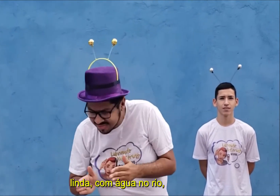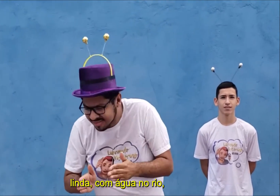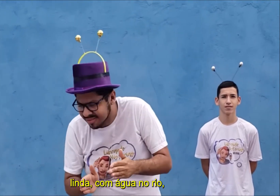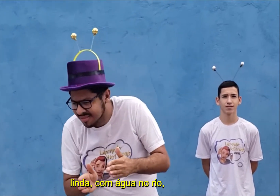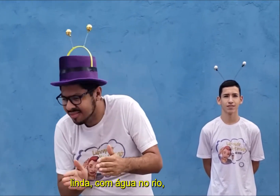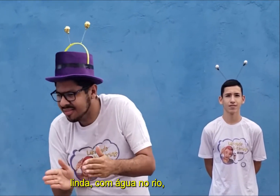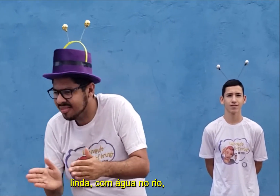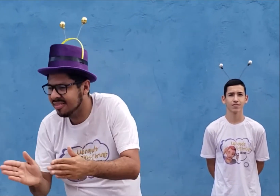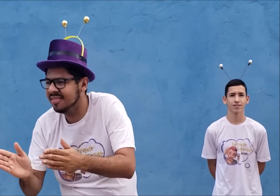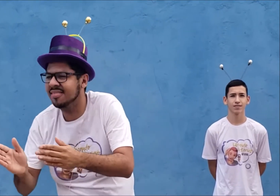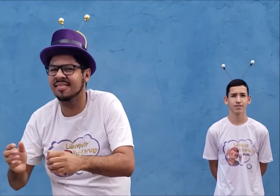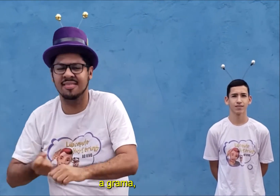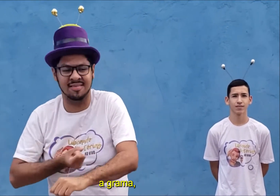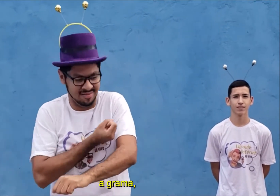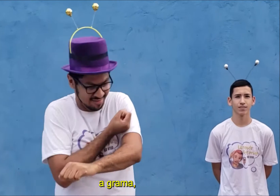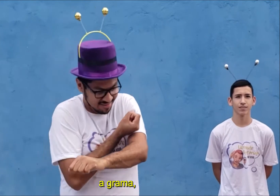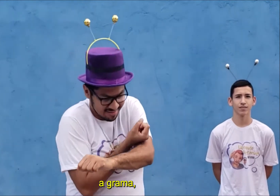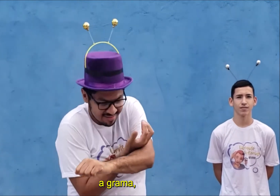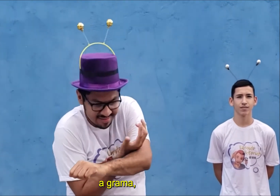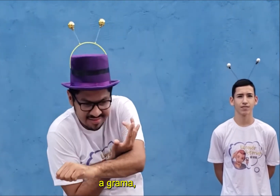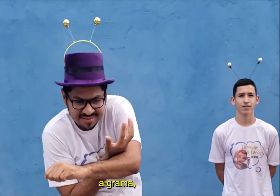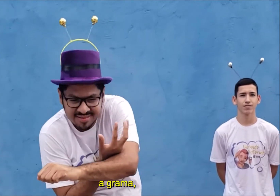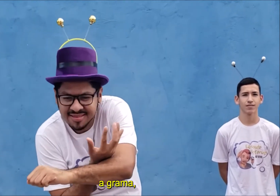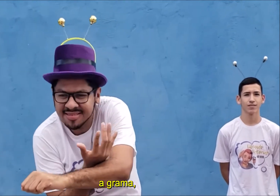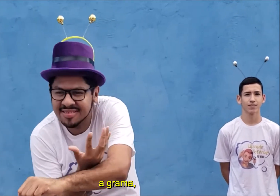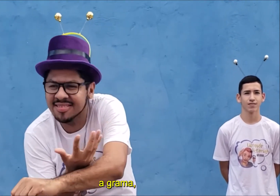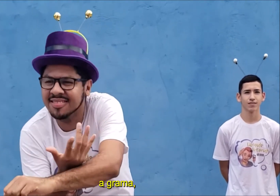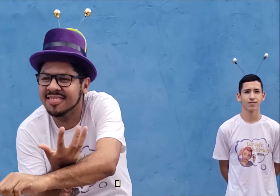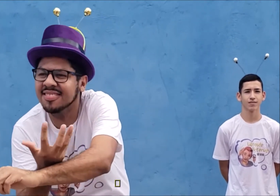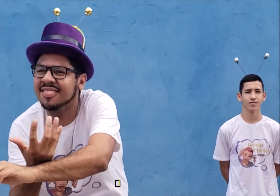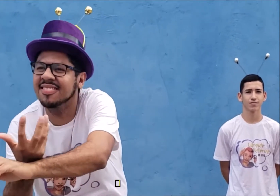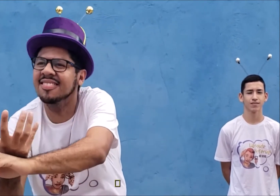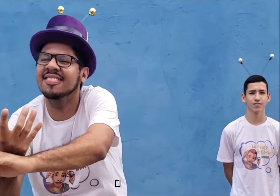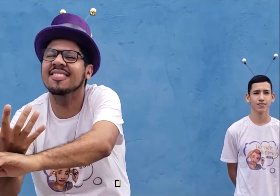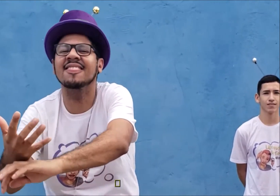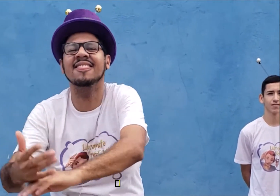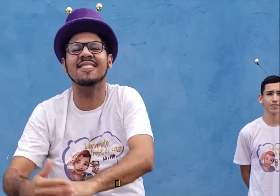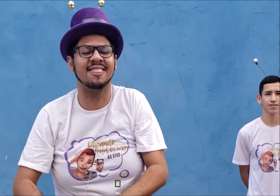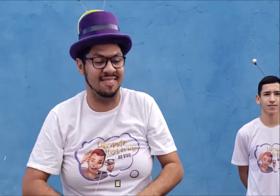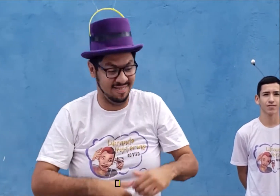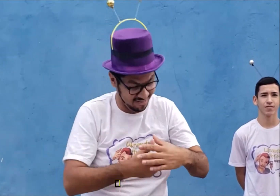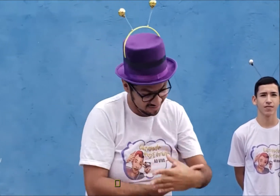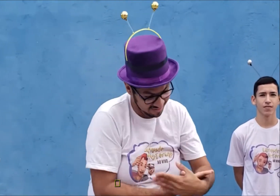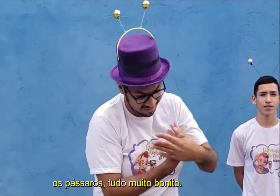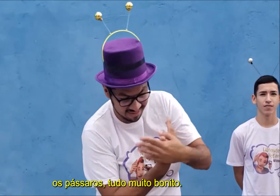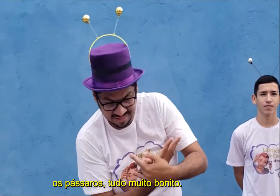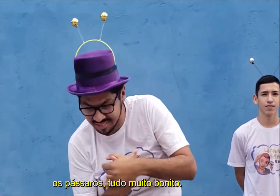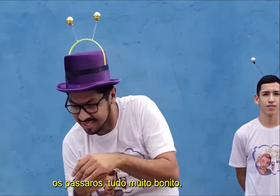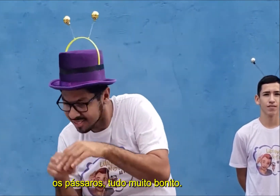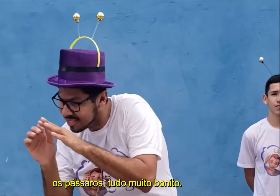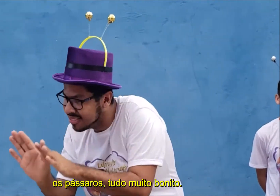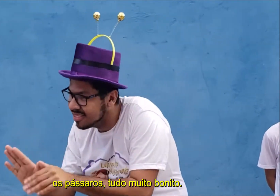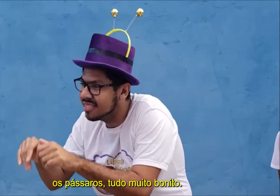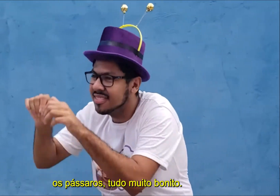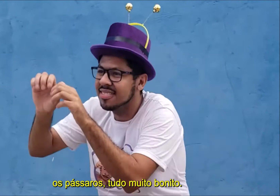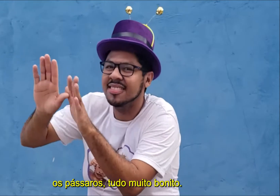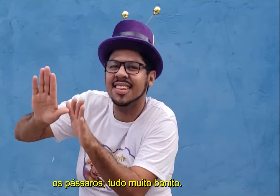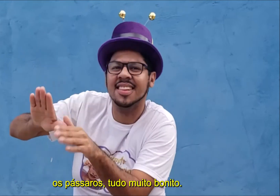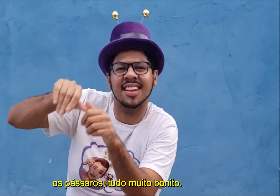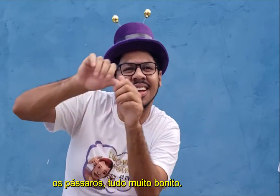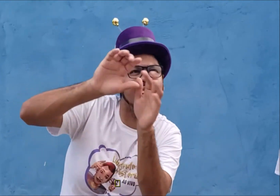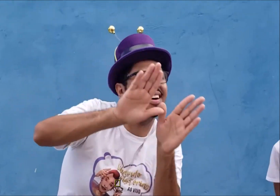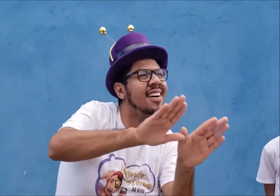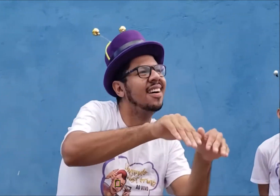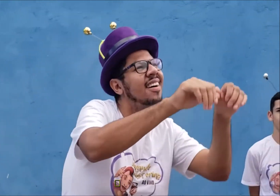água no rio. Move as mãos em paralelo. A grama. Desliza o dorso da mão pelo braço de apoio, movendo os dedos. Pássaros,